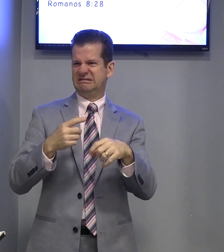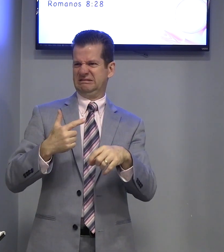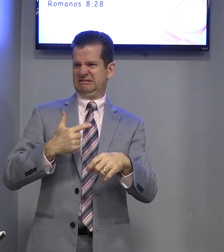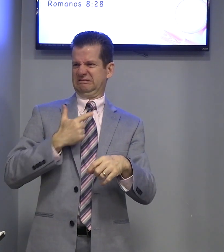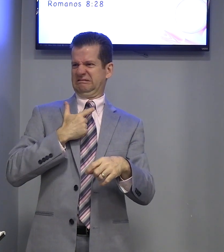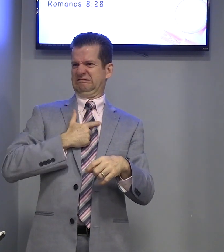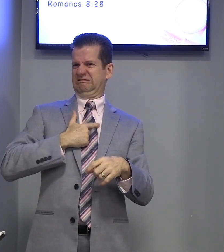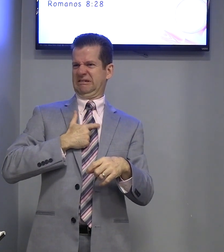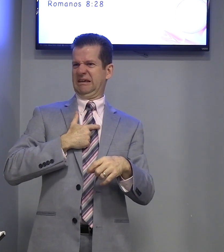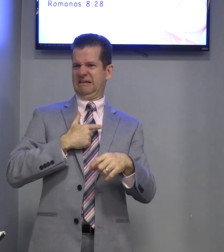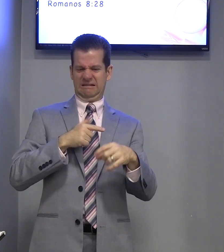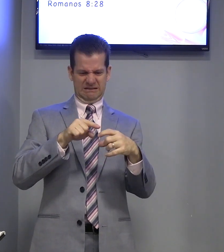Ah! Ah!